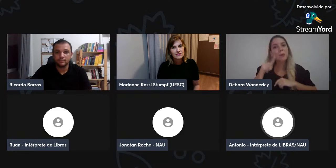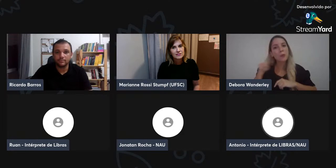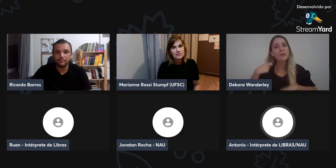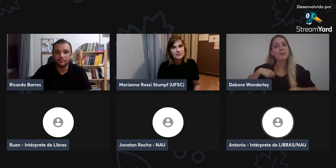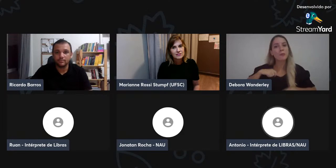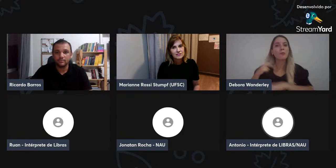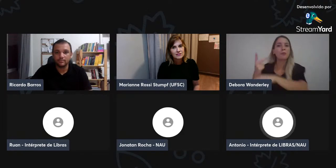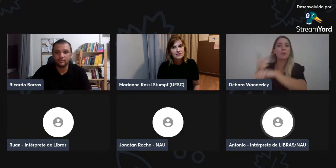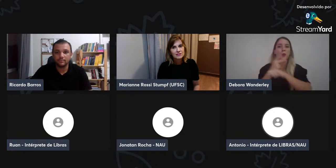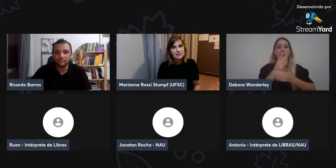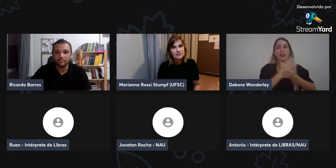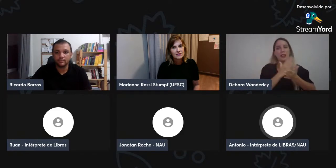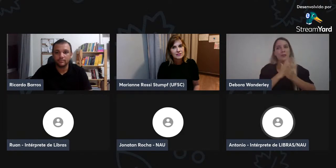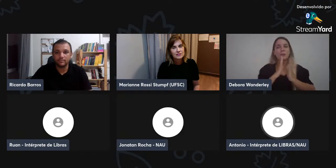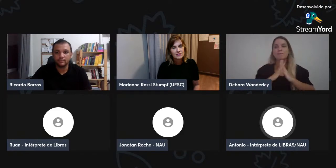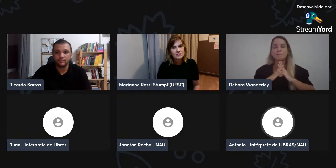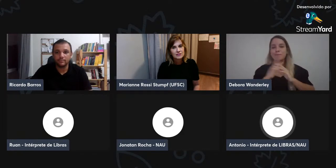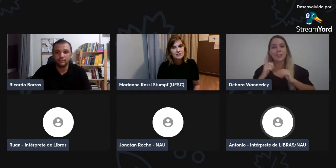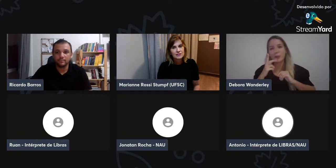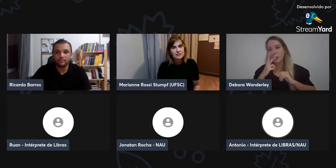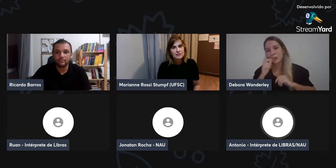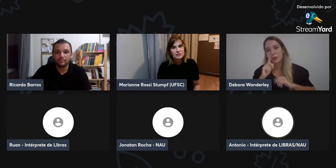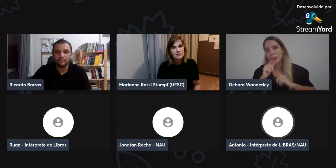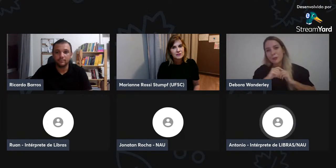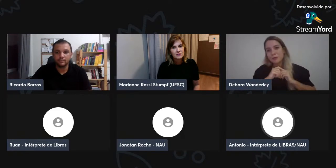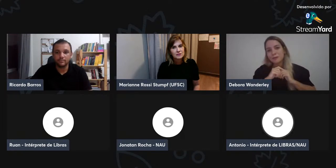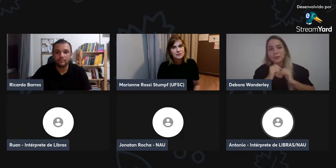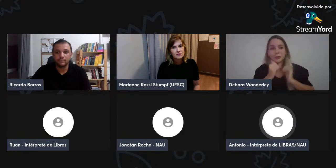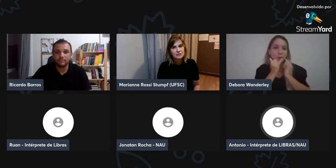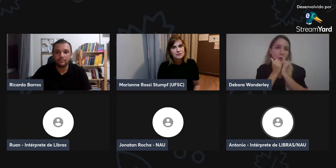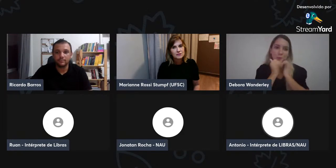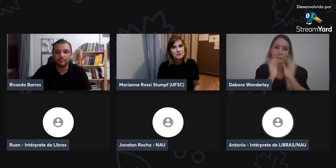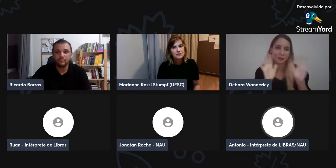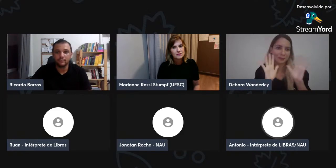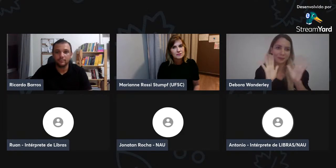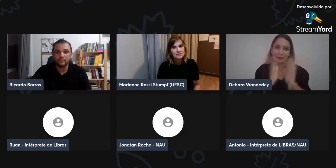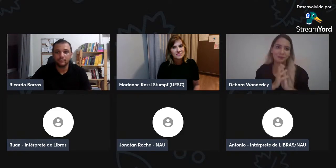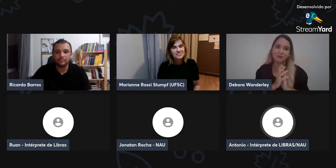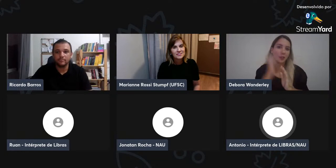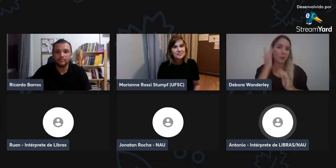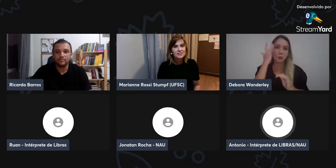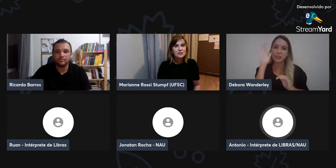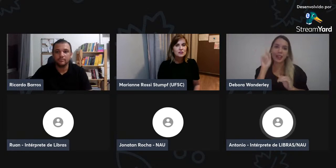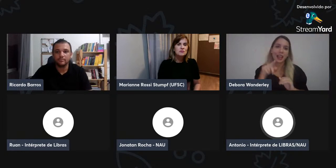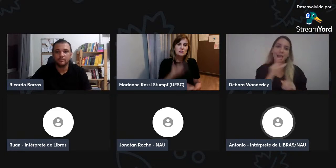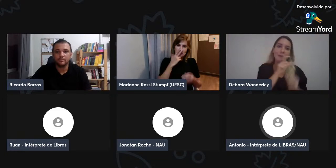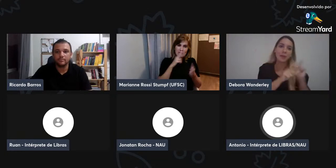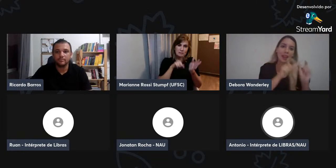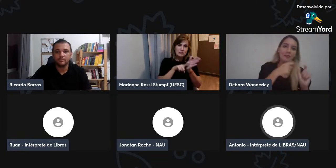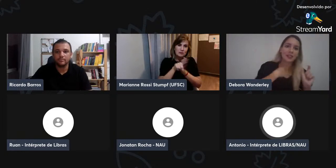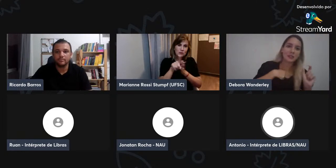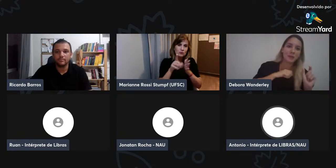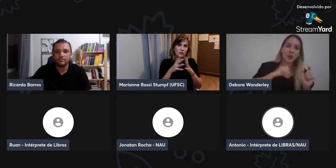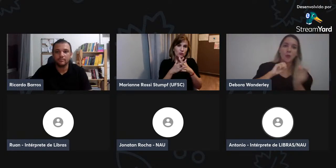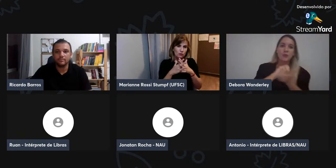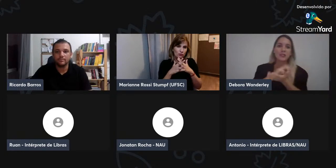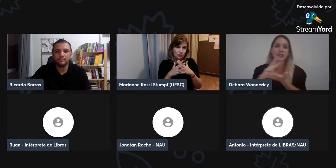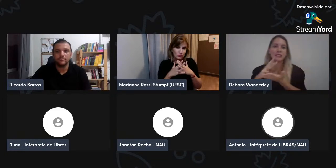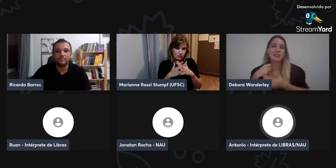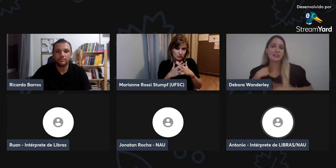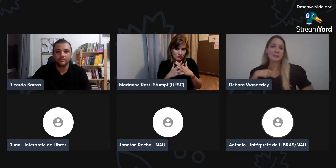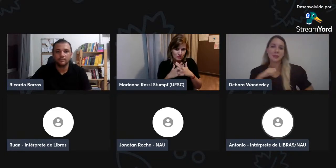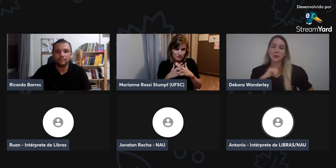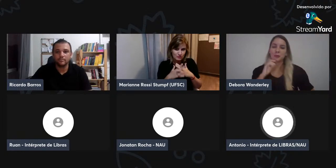é, mas, assim, houve esse caso já, de uma questão de uma adaptação, para utilizar, mas eu não lembro realmente quem é,